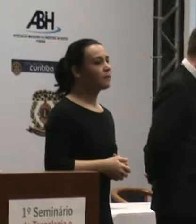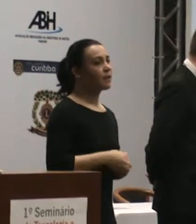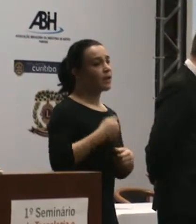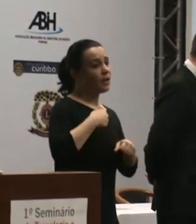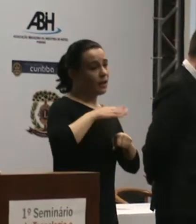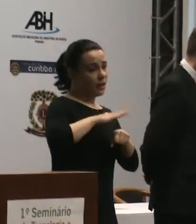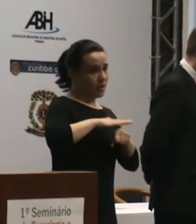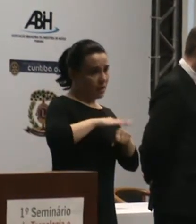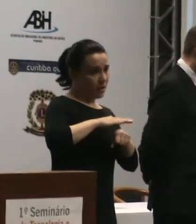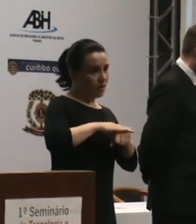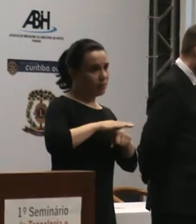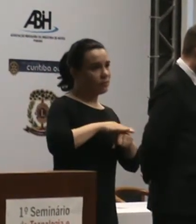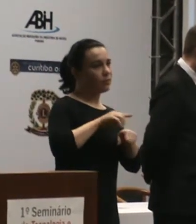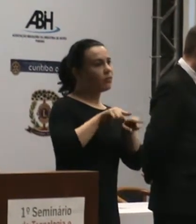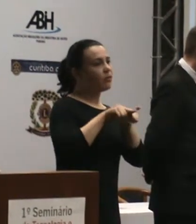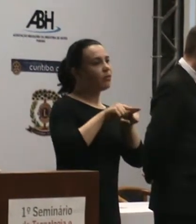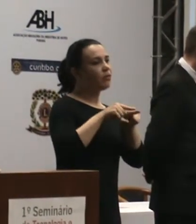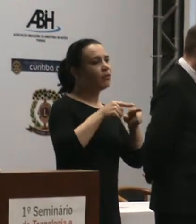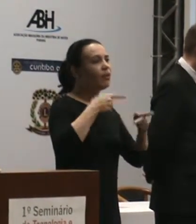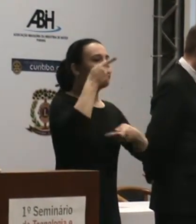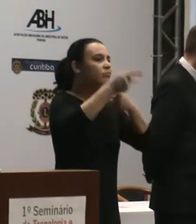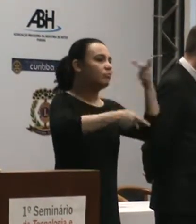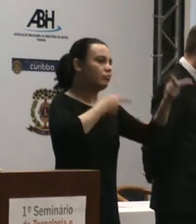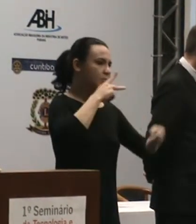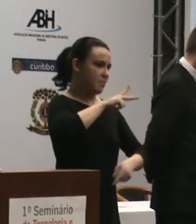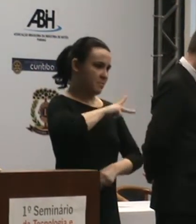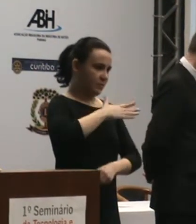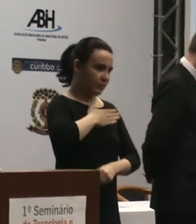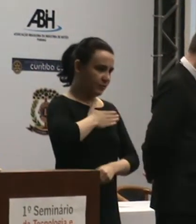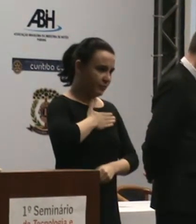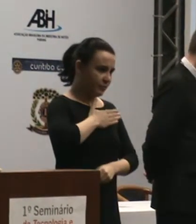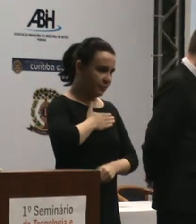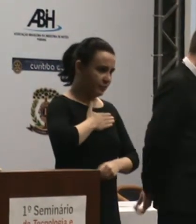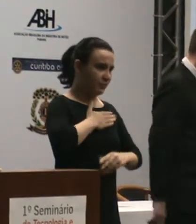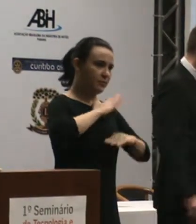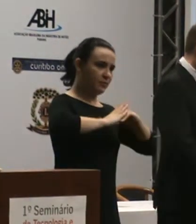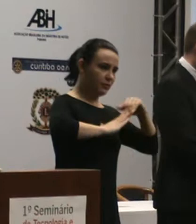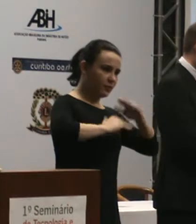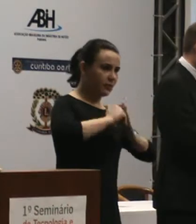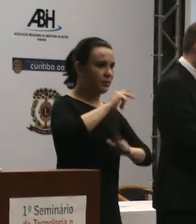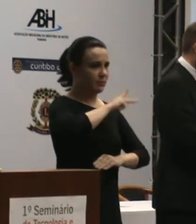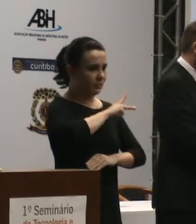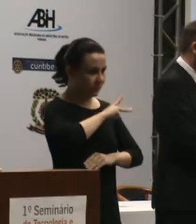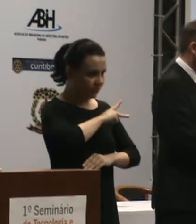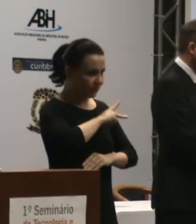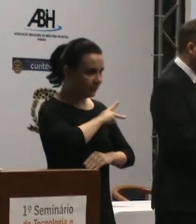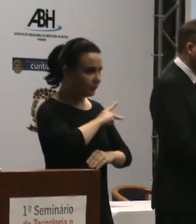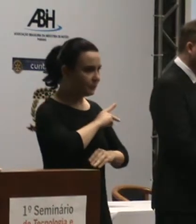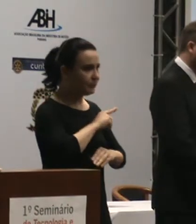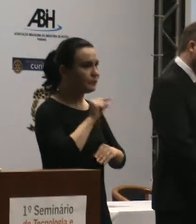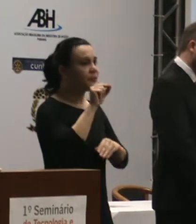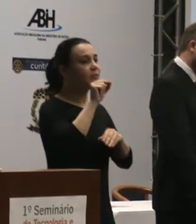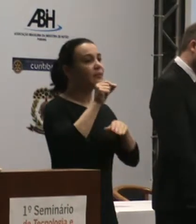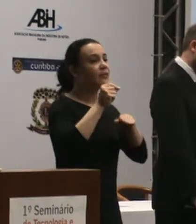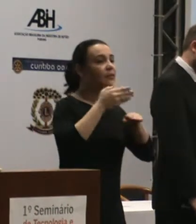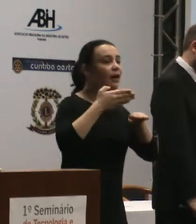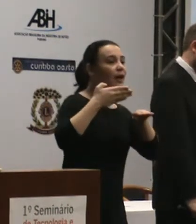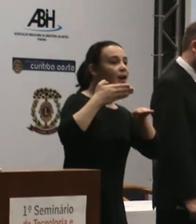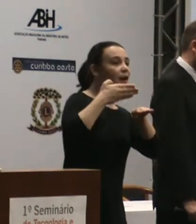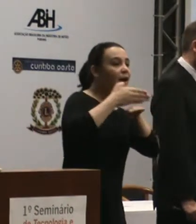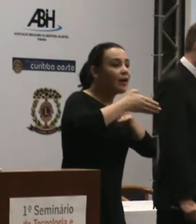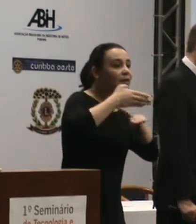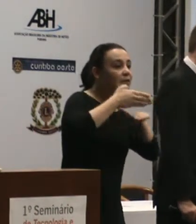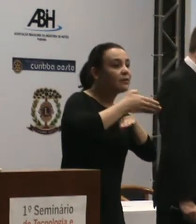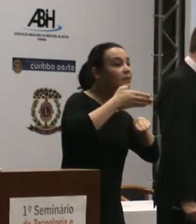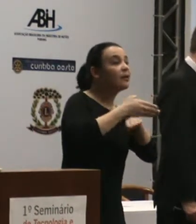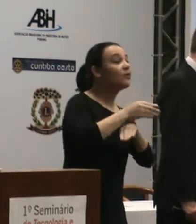...pessoal e profissional na questão da necessidade da sensibilidade atitudinal.